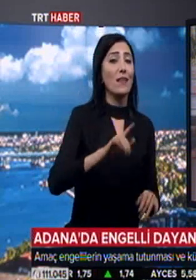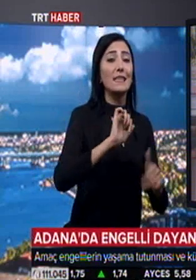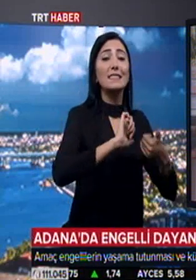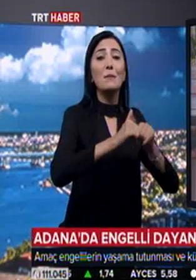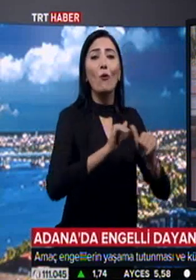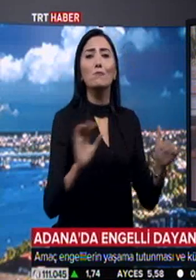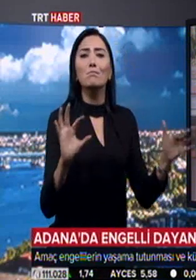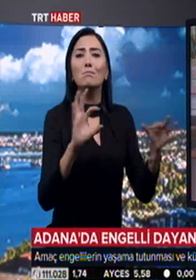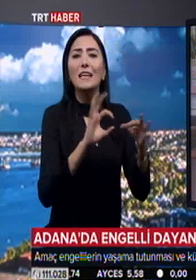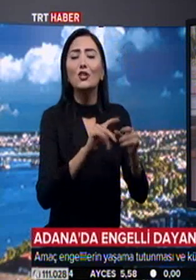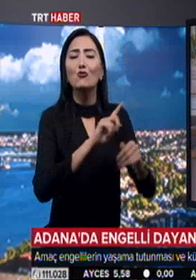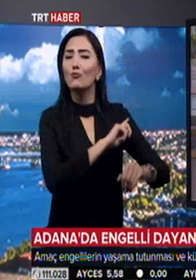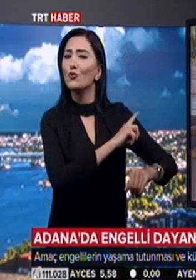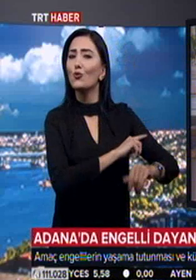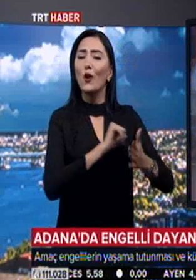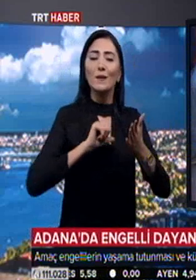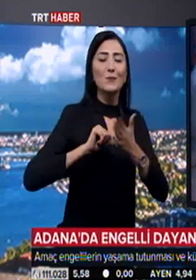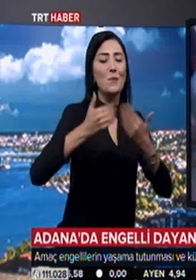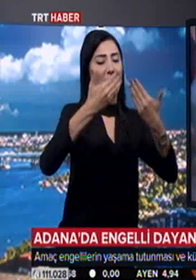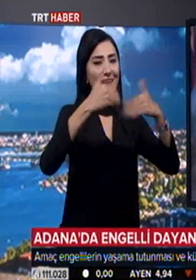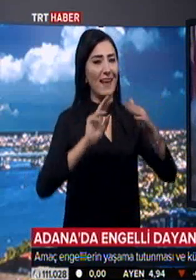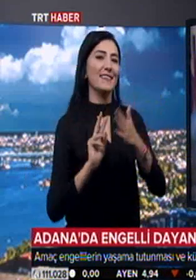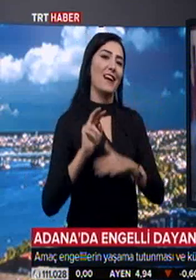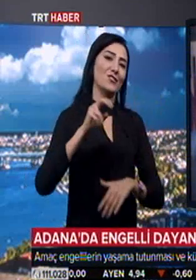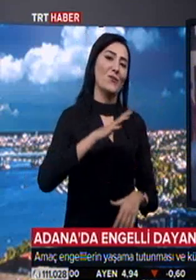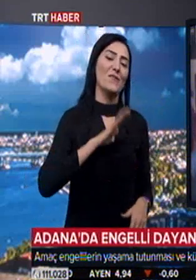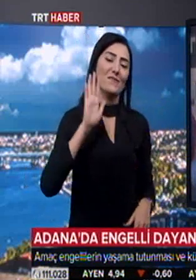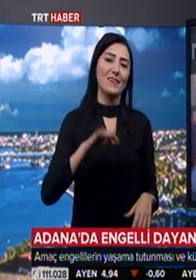sporun birleştirici gücüyle tüm engelleri aşıyorlar.